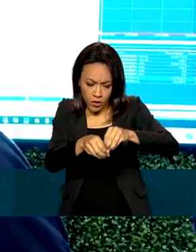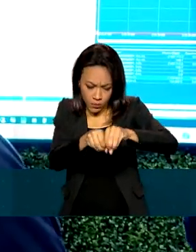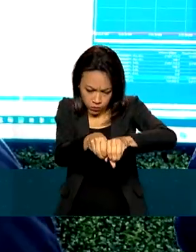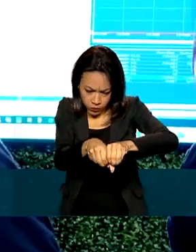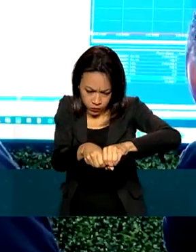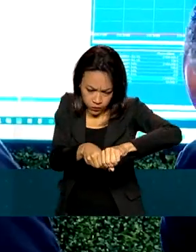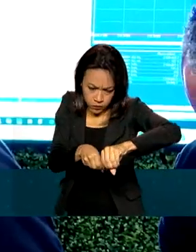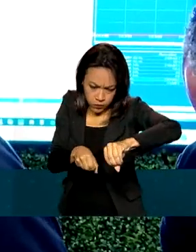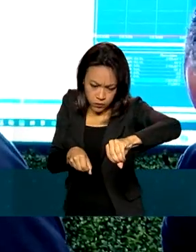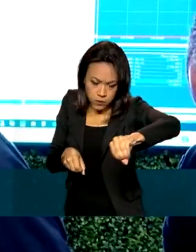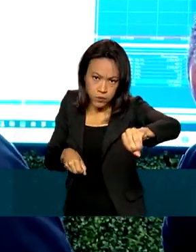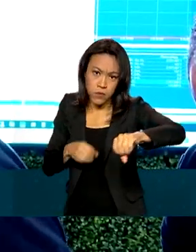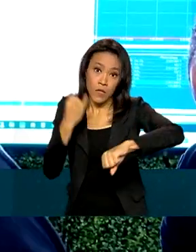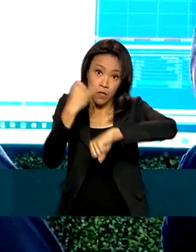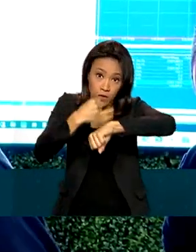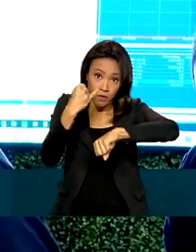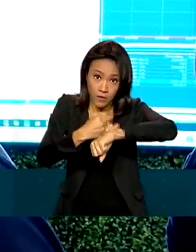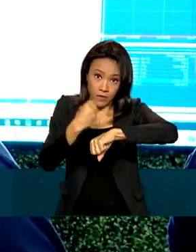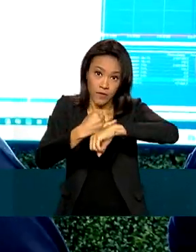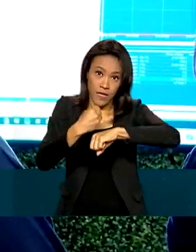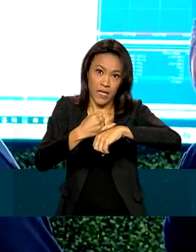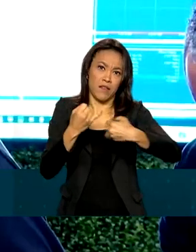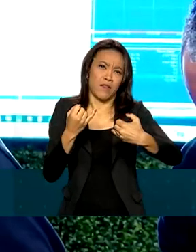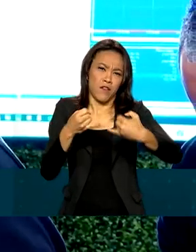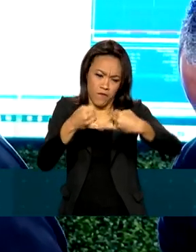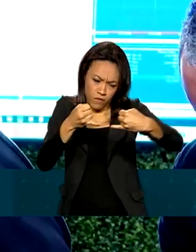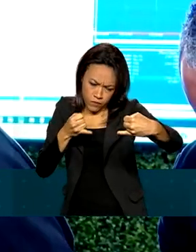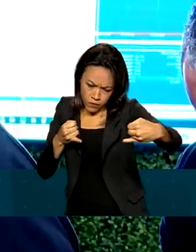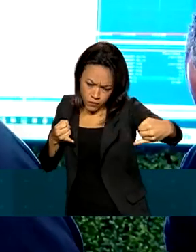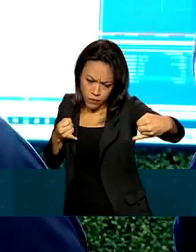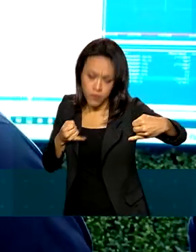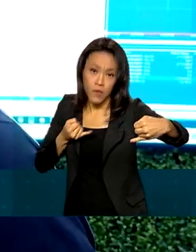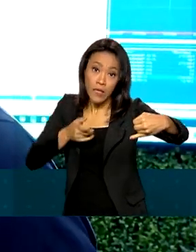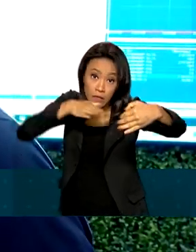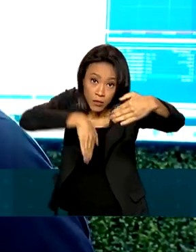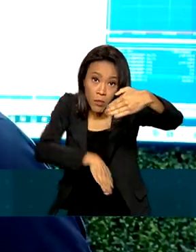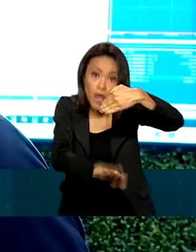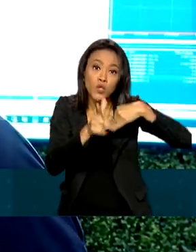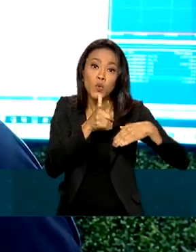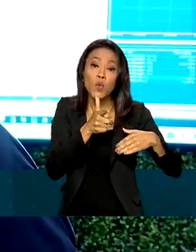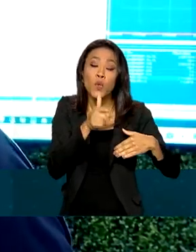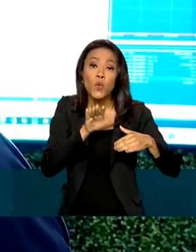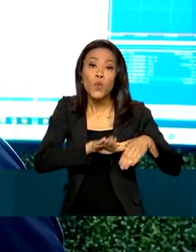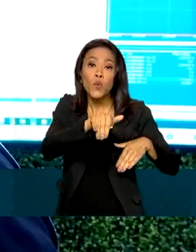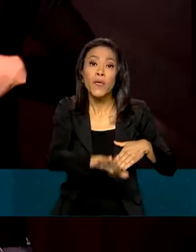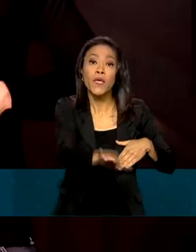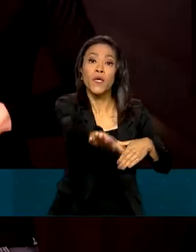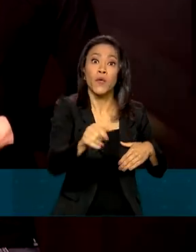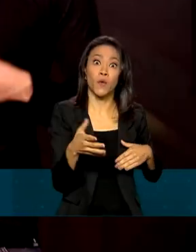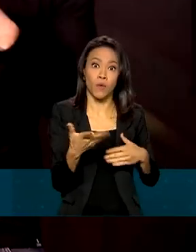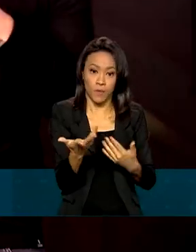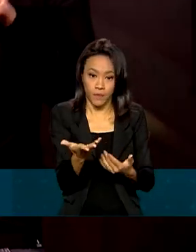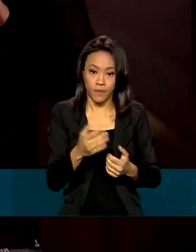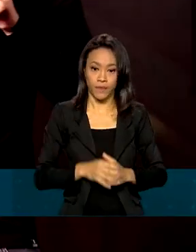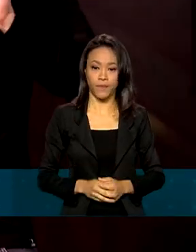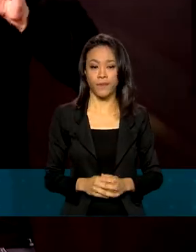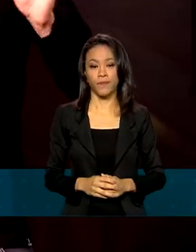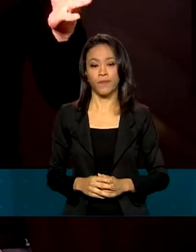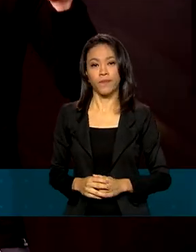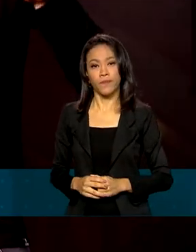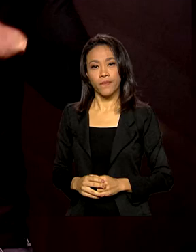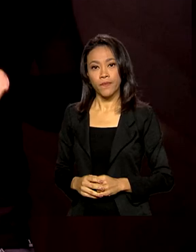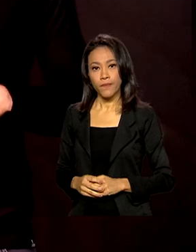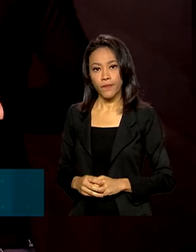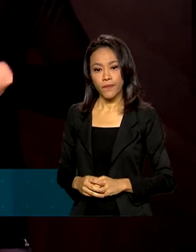colocando embaixo do rio, que são 12 mil quilômetros, só esse projeto vai conectar 10 milhões de pessoas. A tecnologia 5G